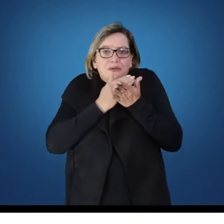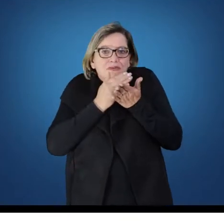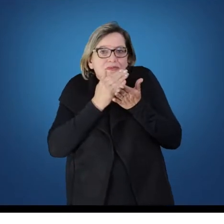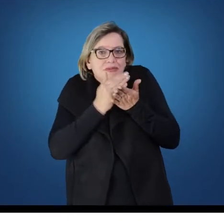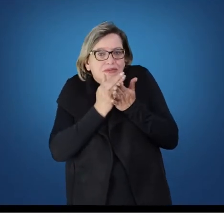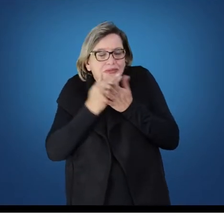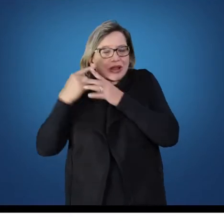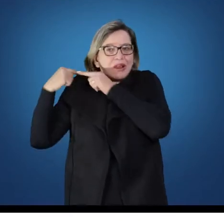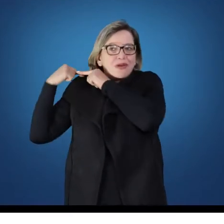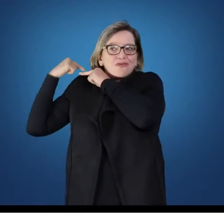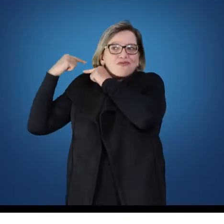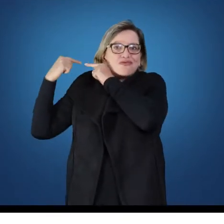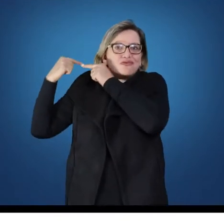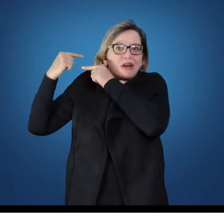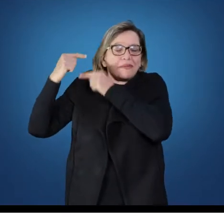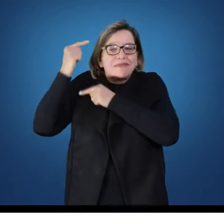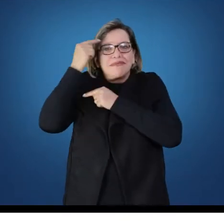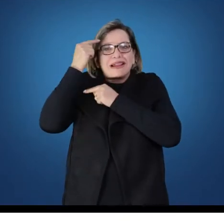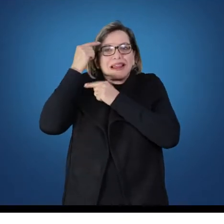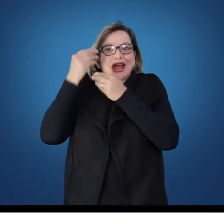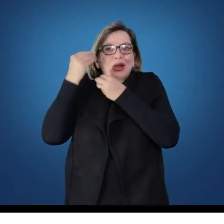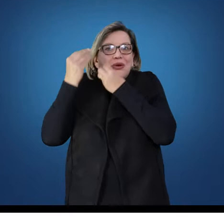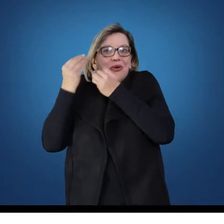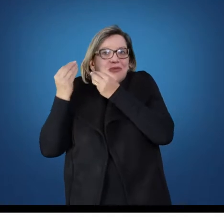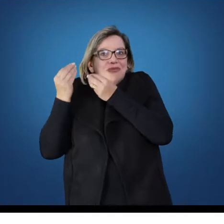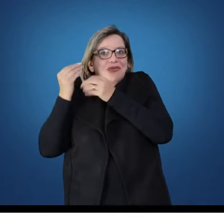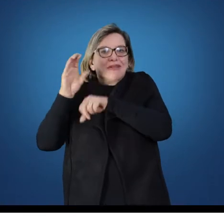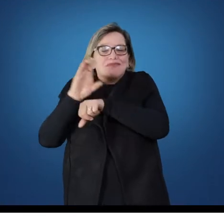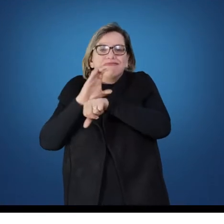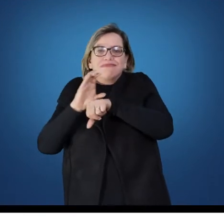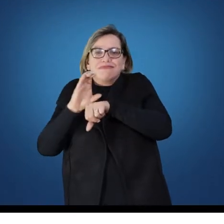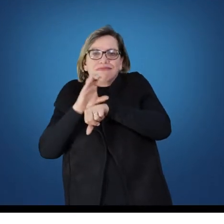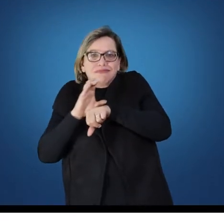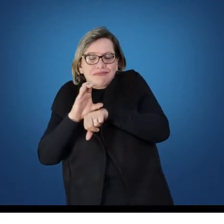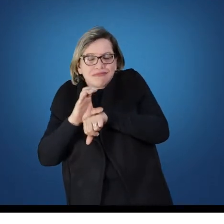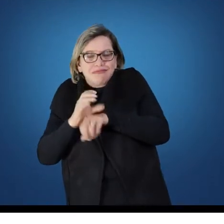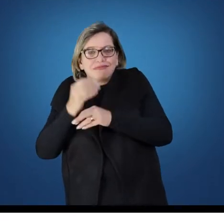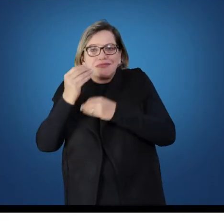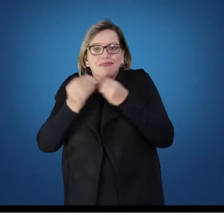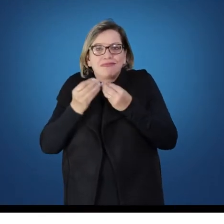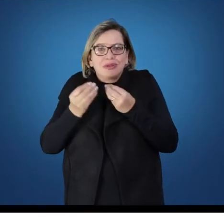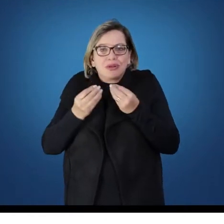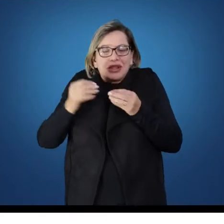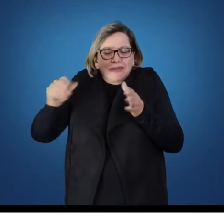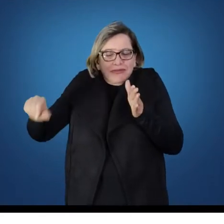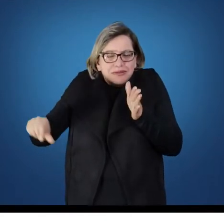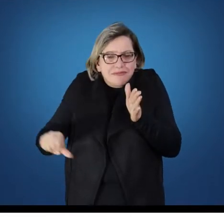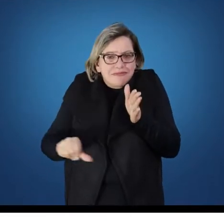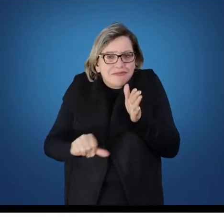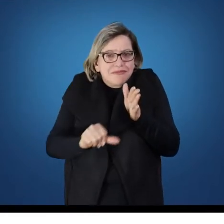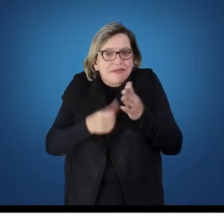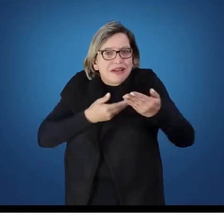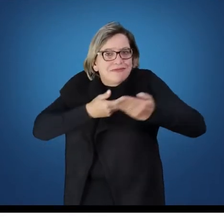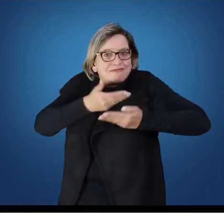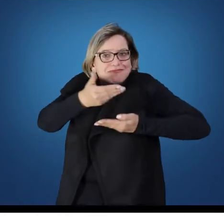histórico. Nós pensarmos, desde a Constituição, das primeiras relações estabelecidas no Brasil,